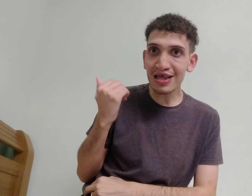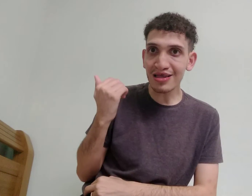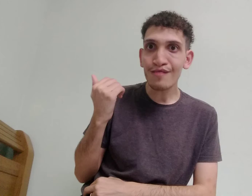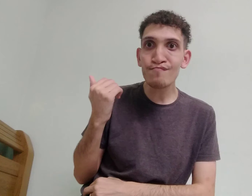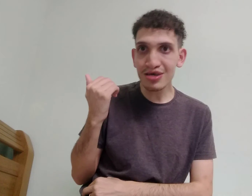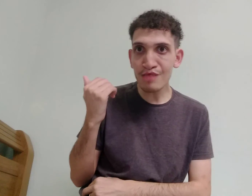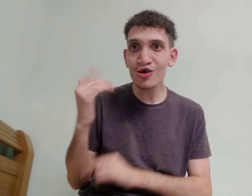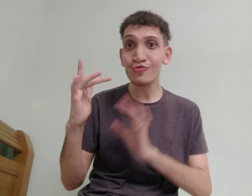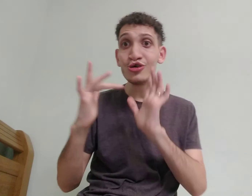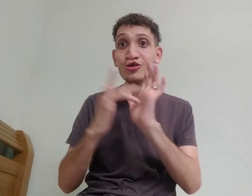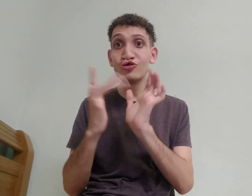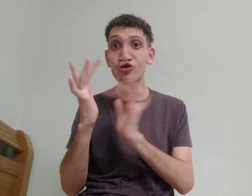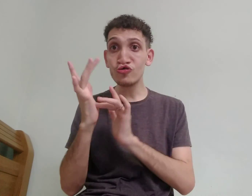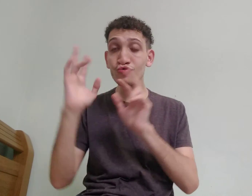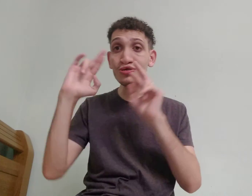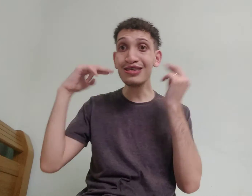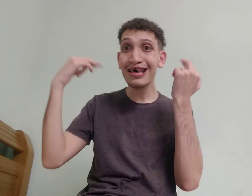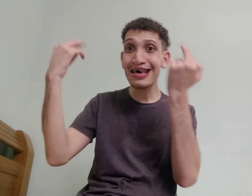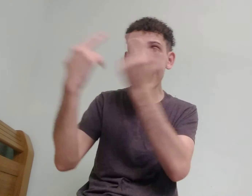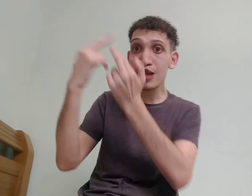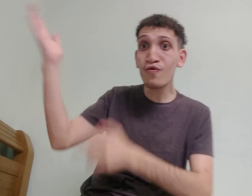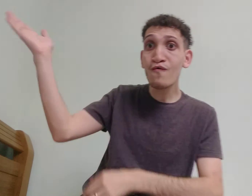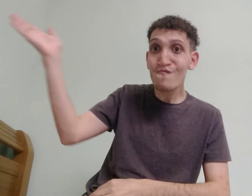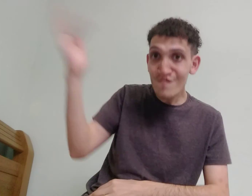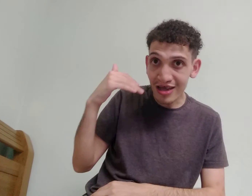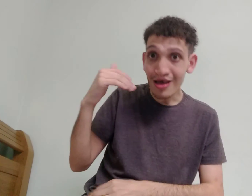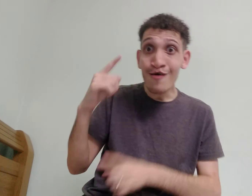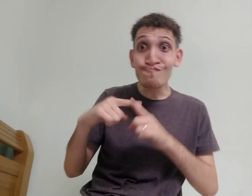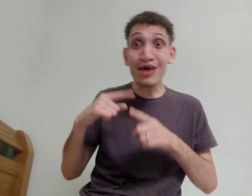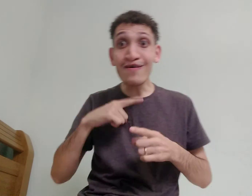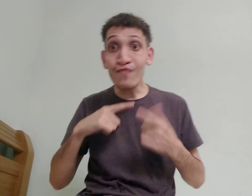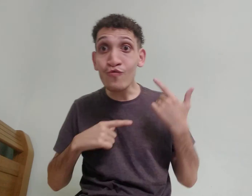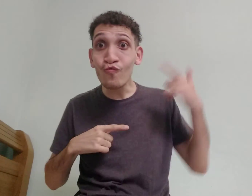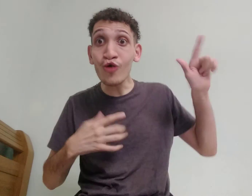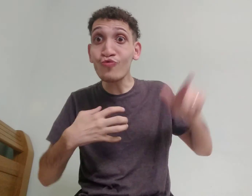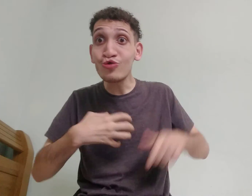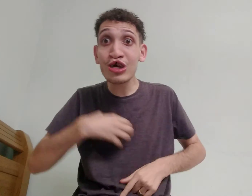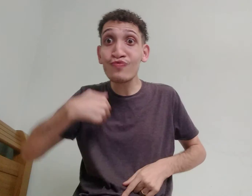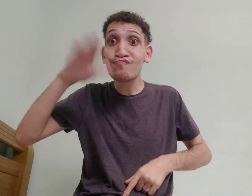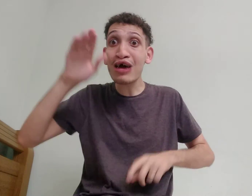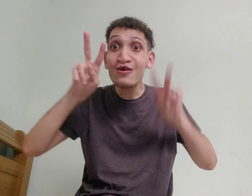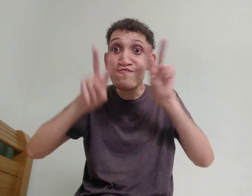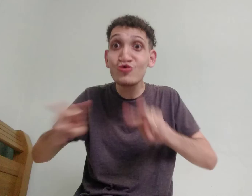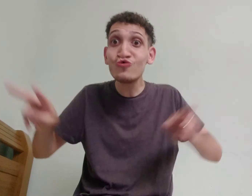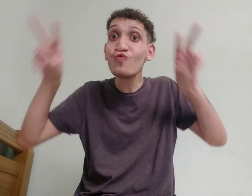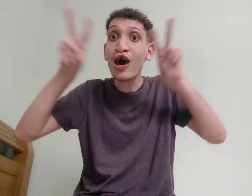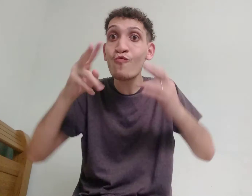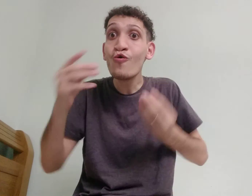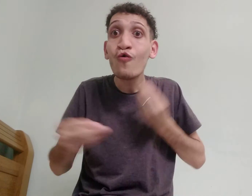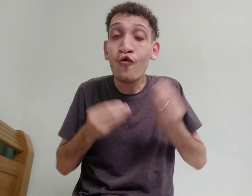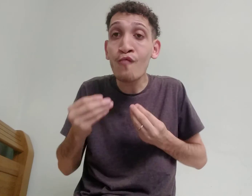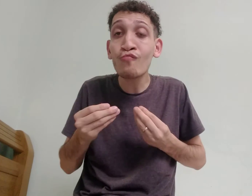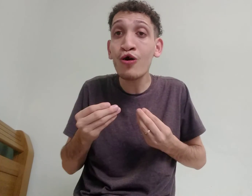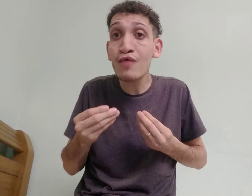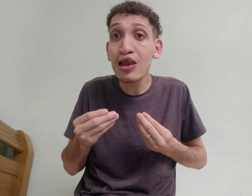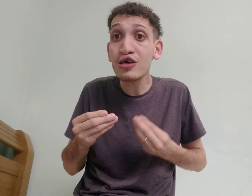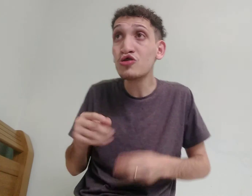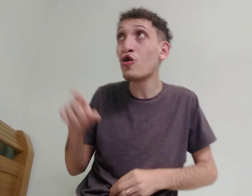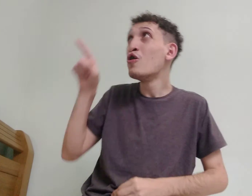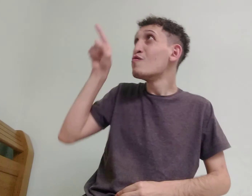percebeu? Jesus reino, vem, mas tem um outro jeito, mais visual, como posso falar assim, você,